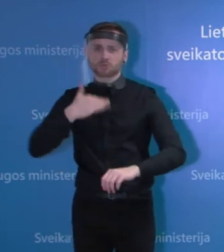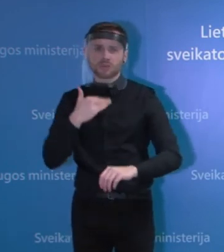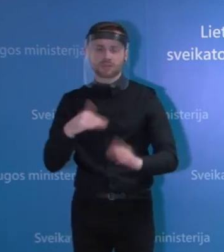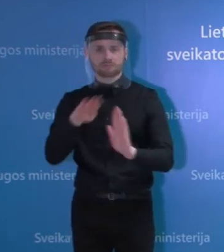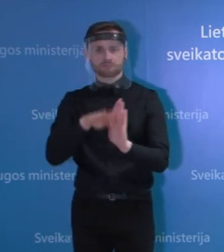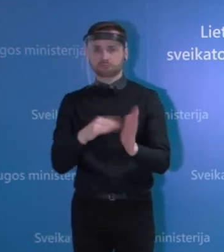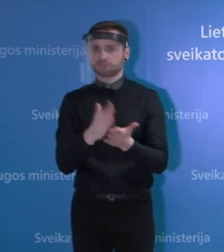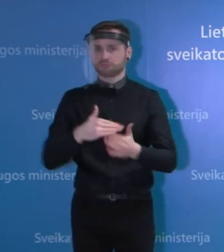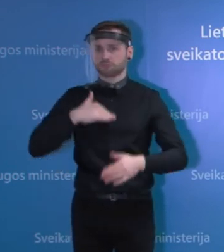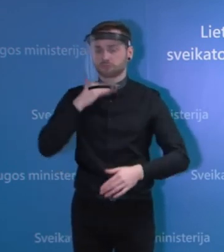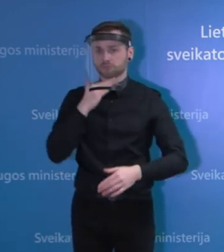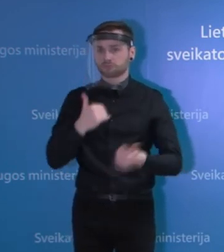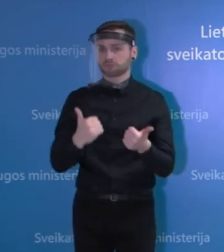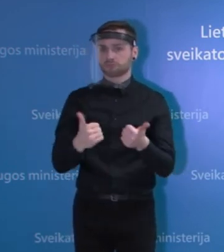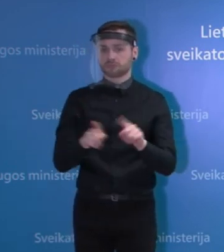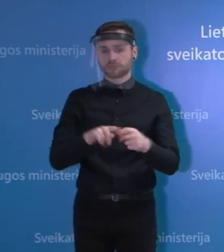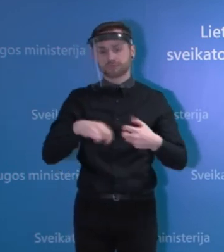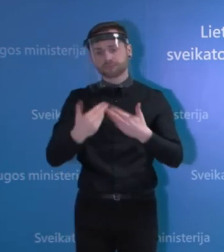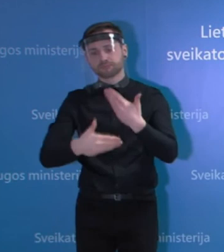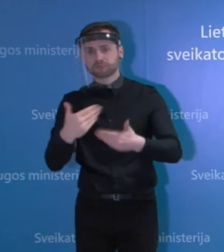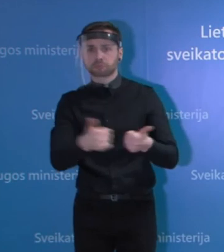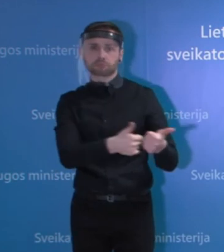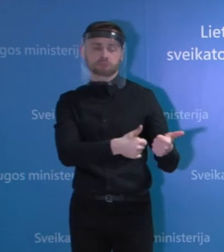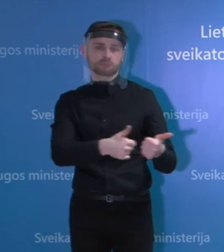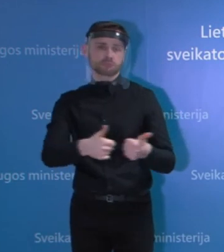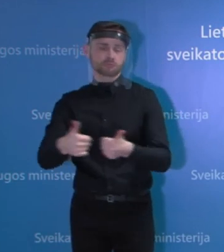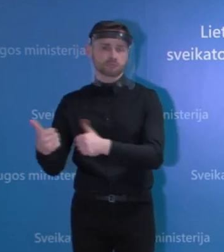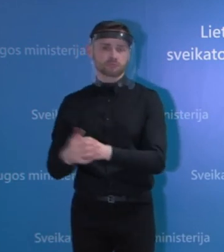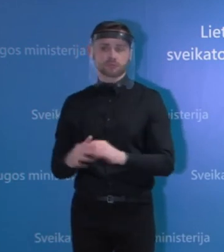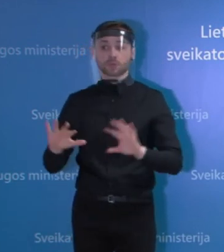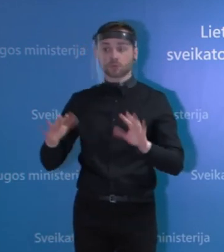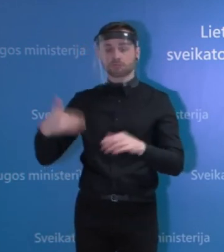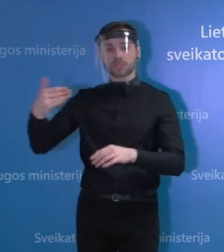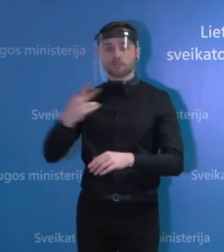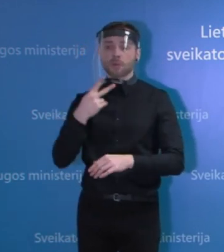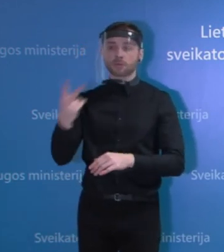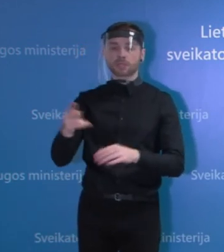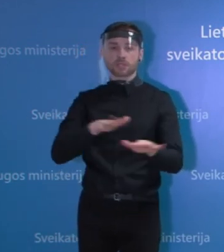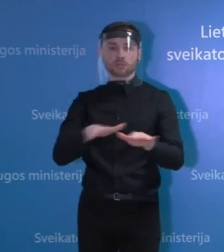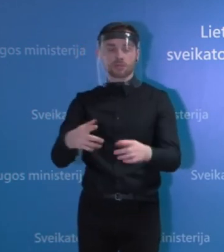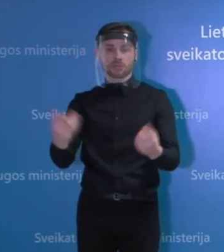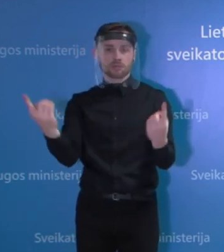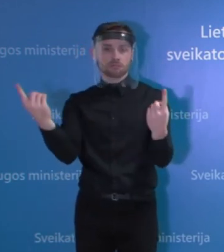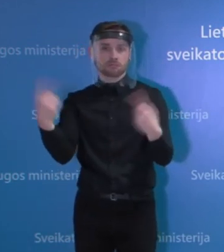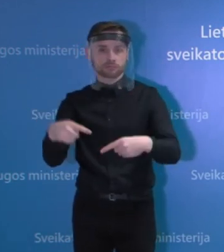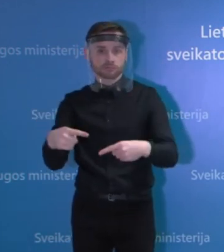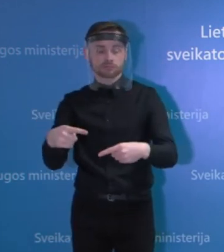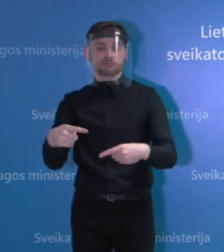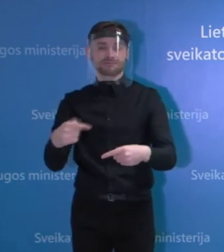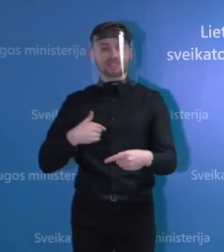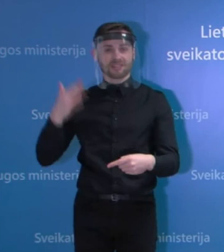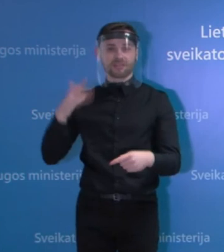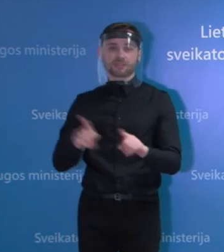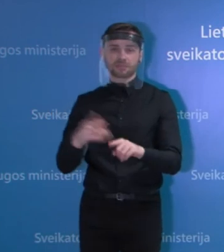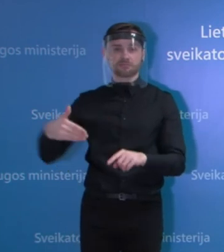taikytos, ir tai leido valdyti situaciją. Jeigu matysim, kad jinai blogėja, gali būt, netmeščiau tikrai tokio varianto,